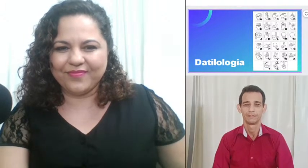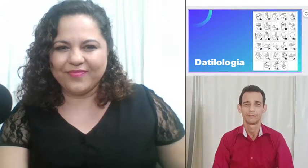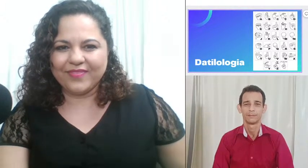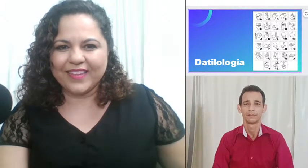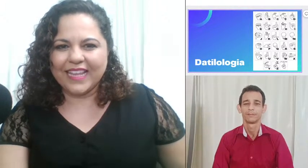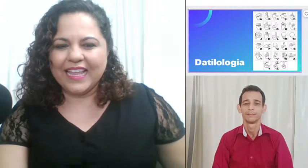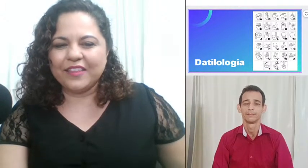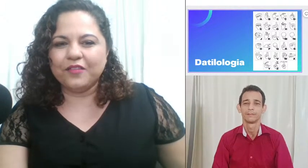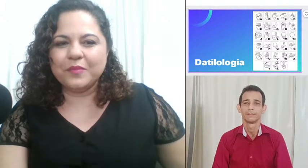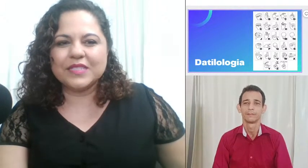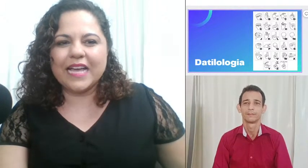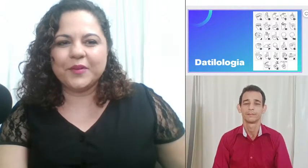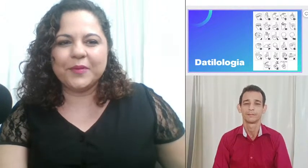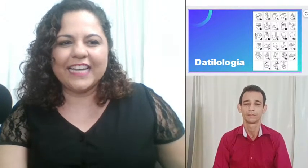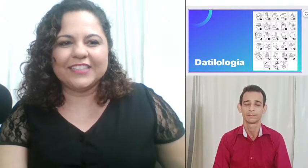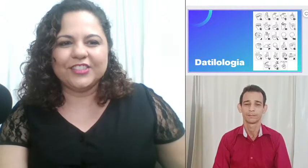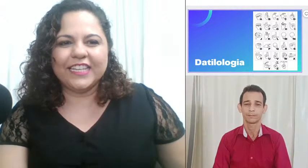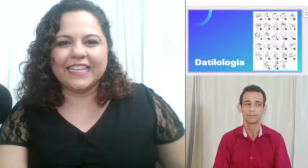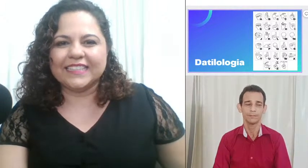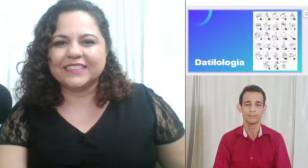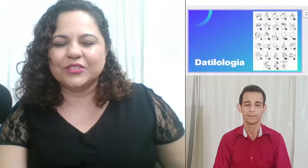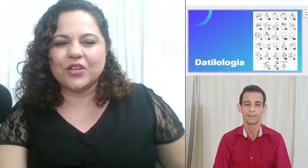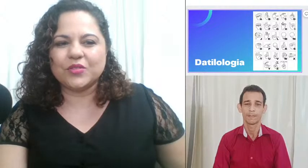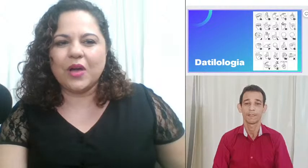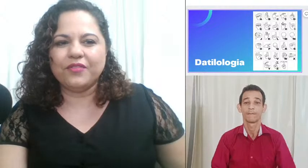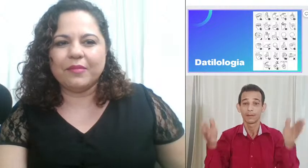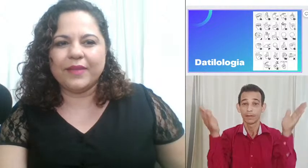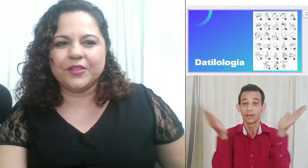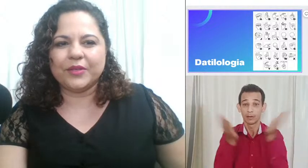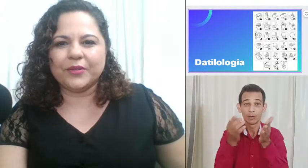Então, vamos dar uma olhadinha no nosso alfabeto manual?